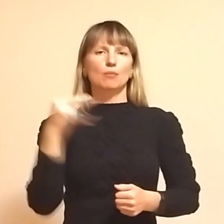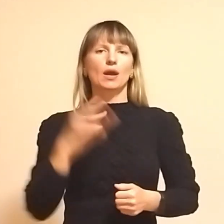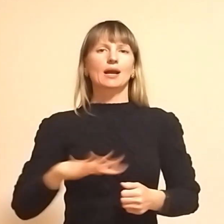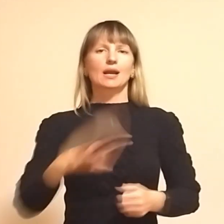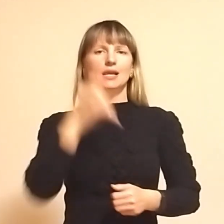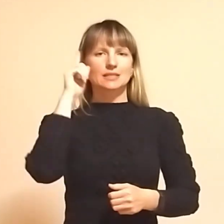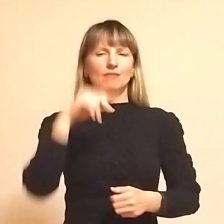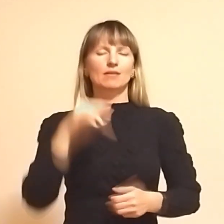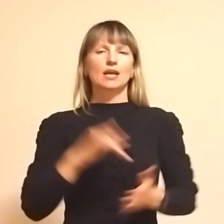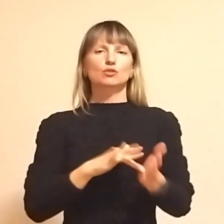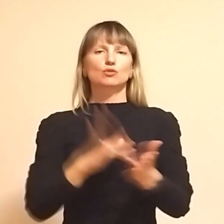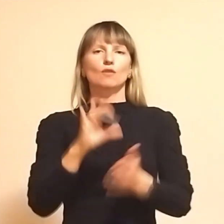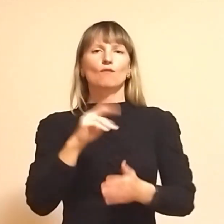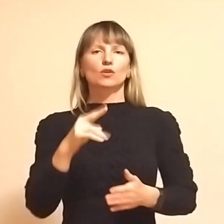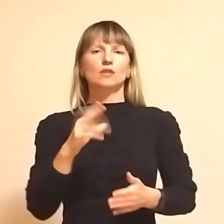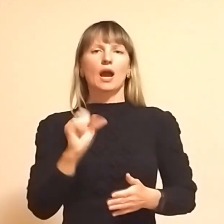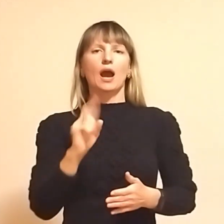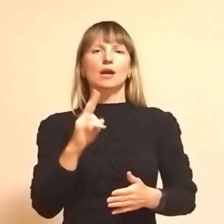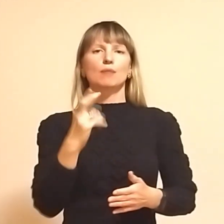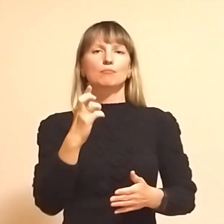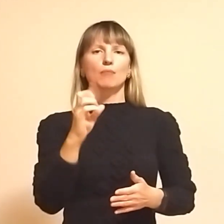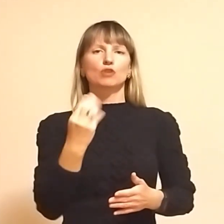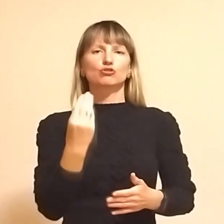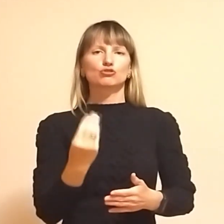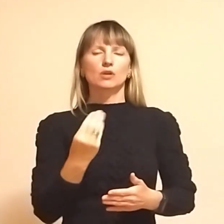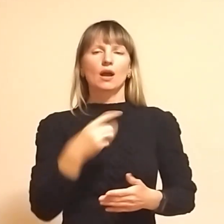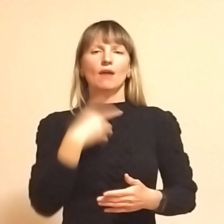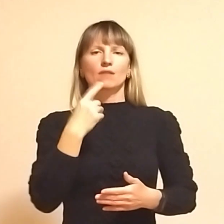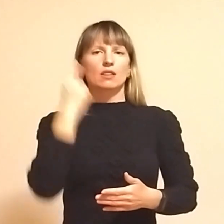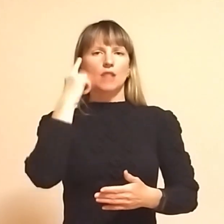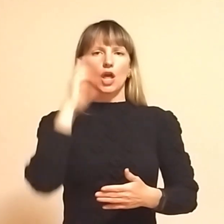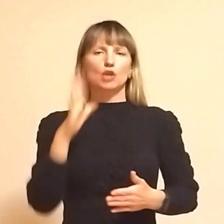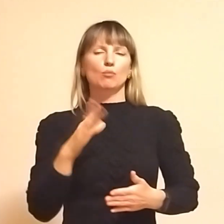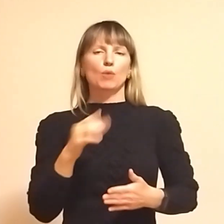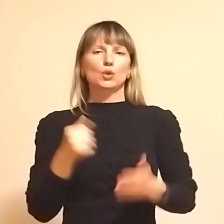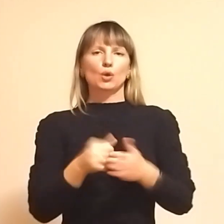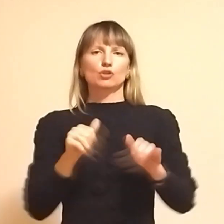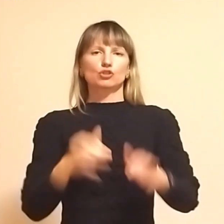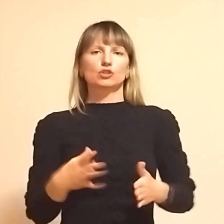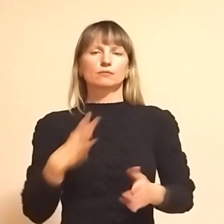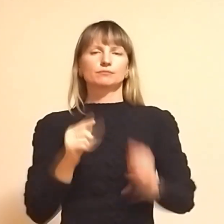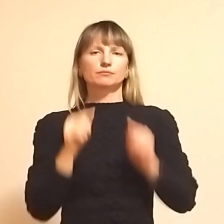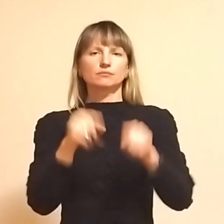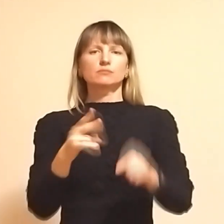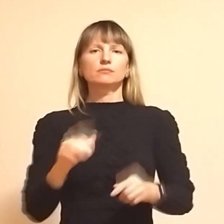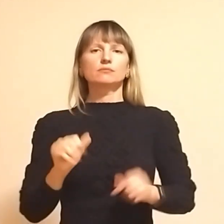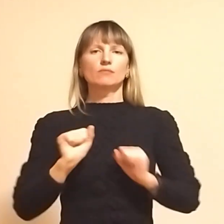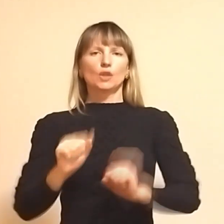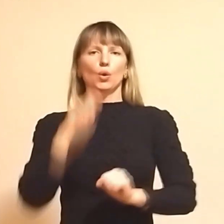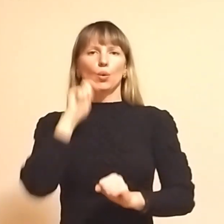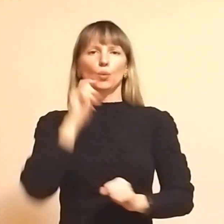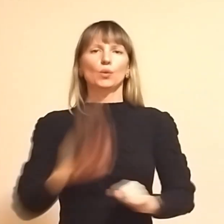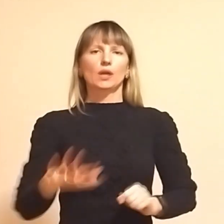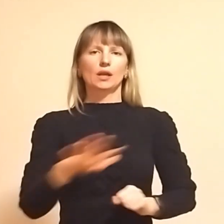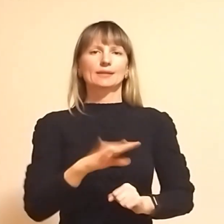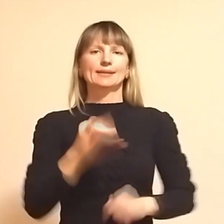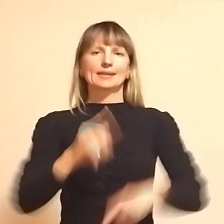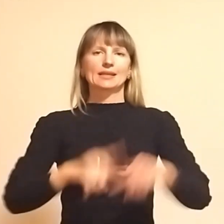екскурсовод Роман Акбаш. Каже, не мав жодних сумнівів щодо рішення стати на захист України та рідного